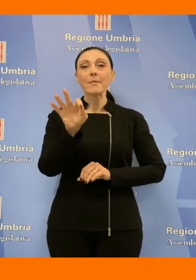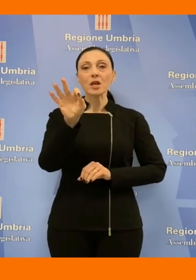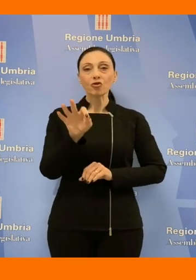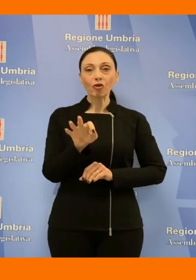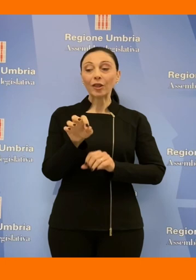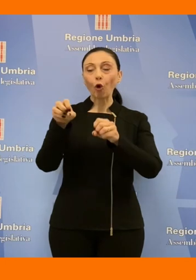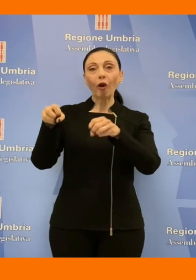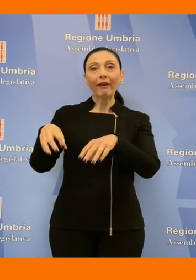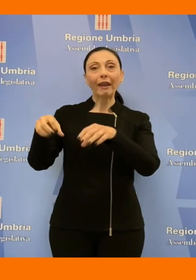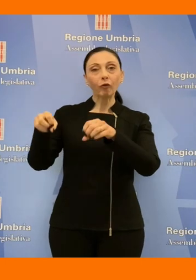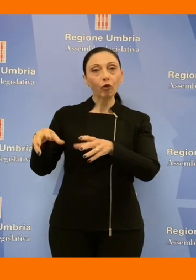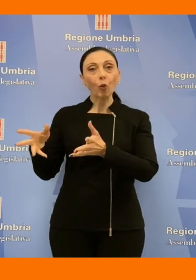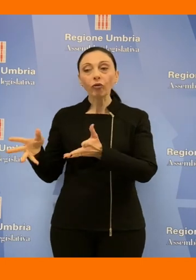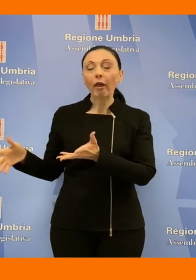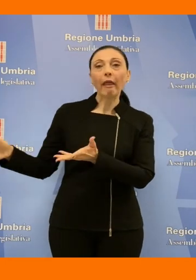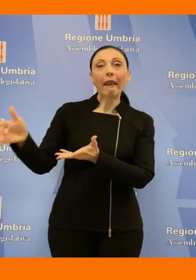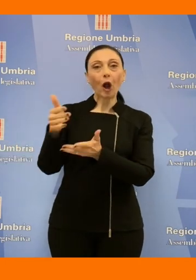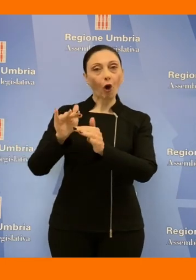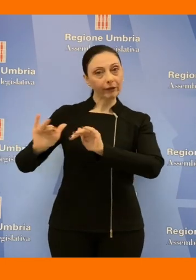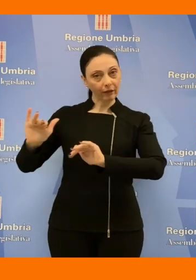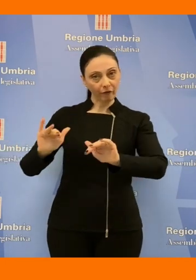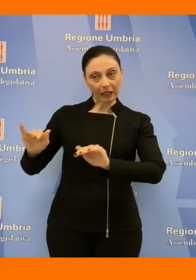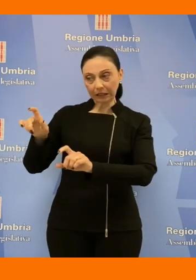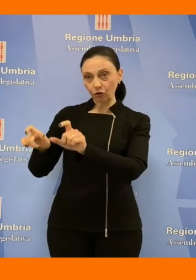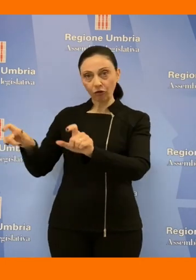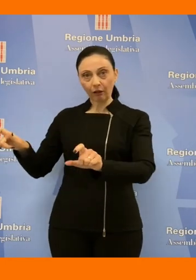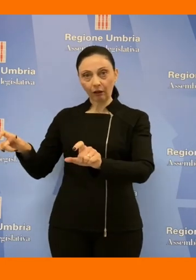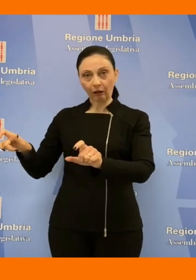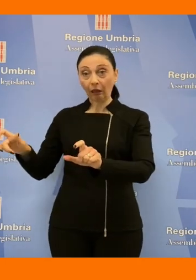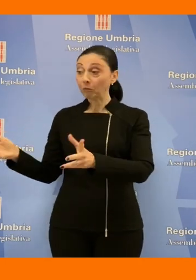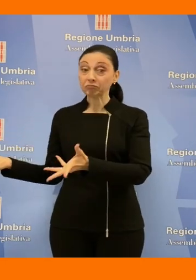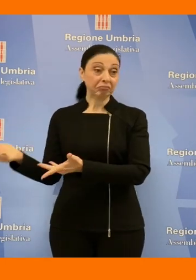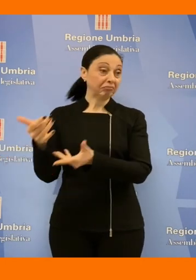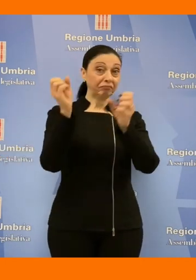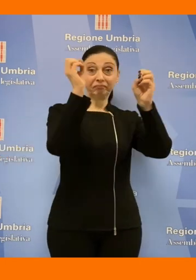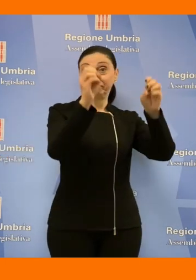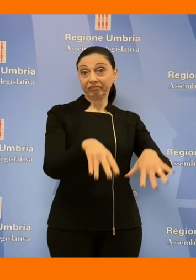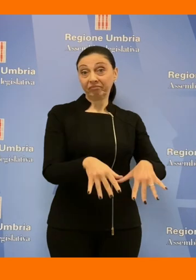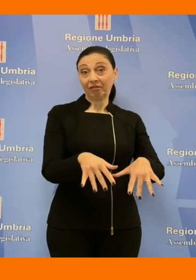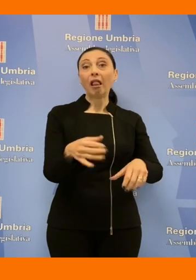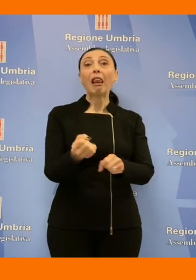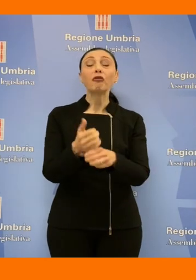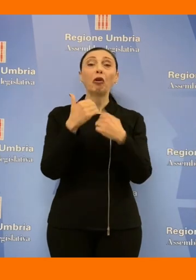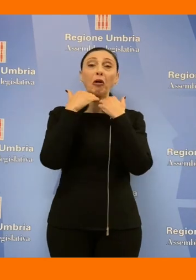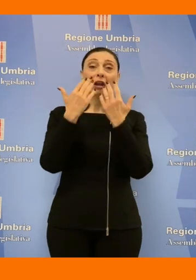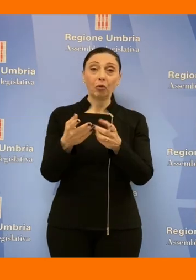rifiuti comunque raccolti differenziati da cittadini finivano in discarica. Quindi un lavoro inutile, tariffe pagate